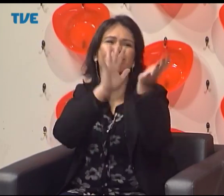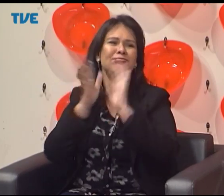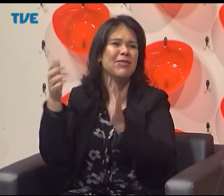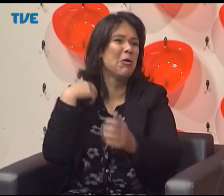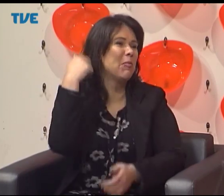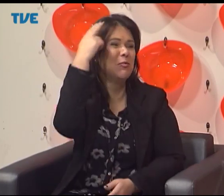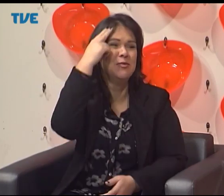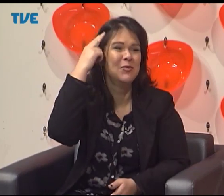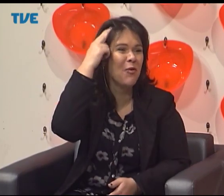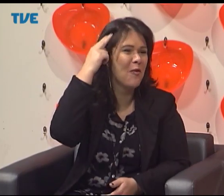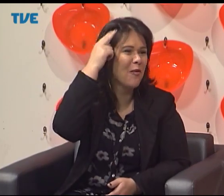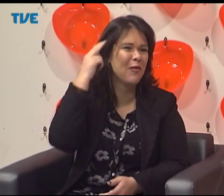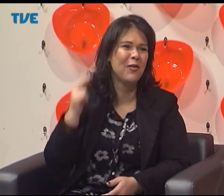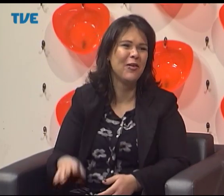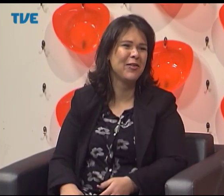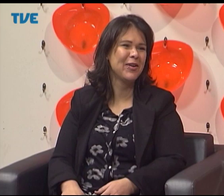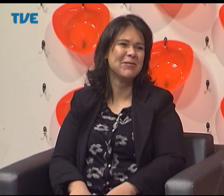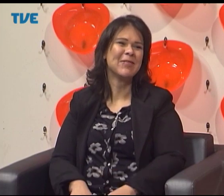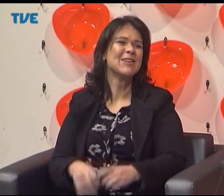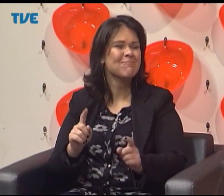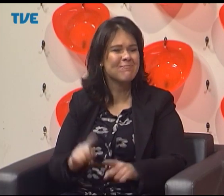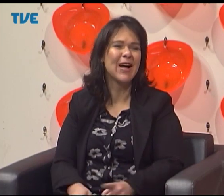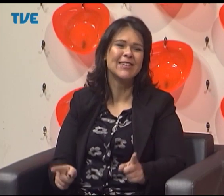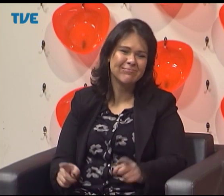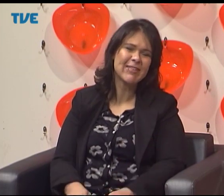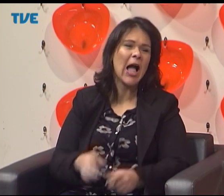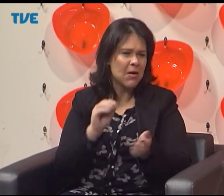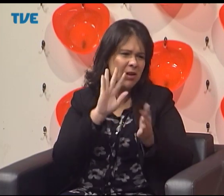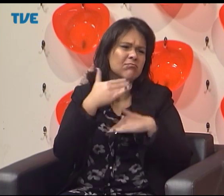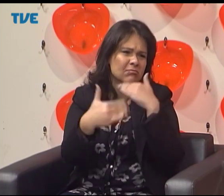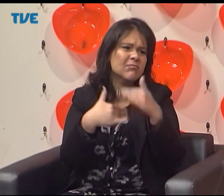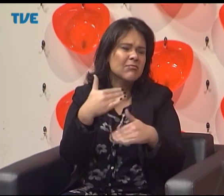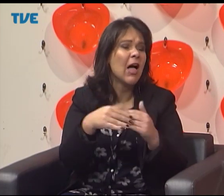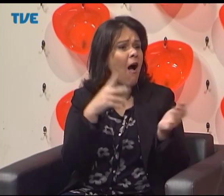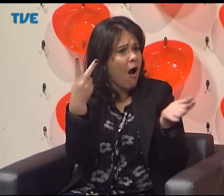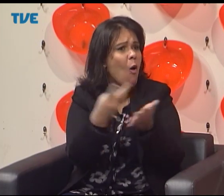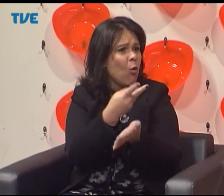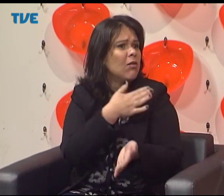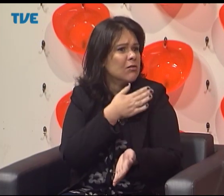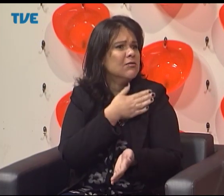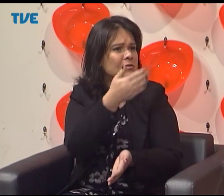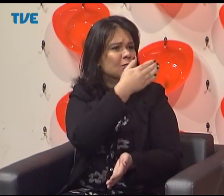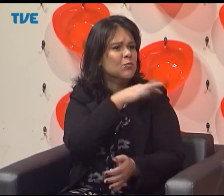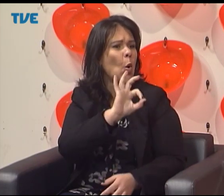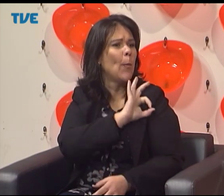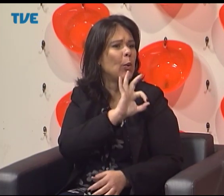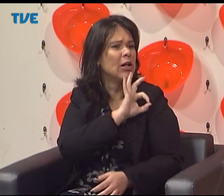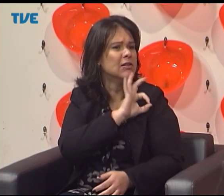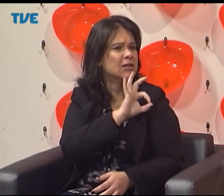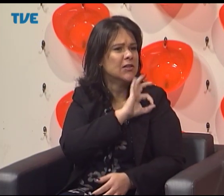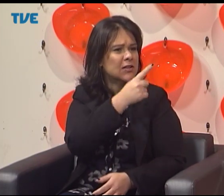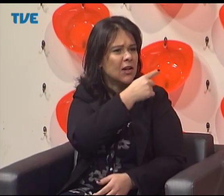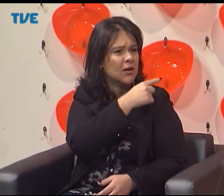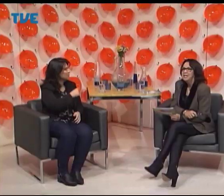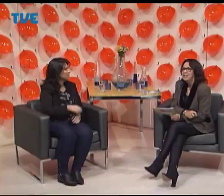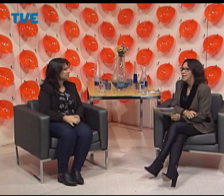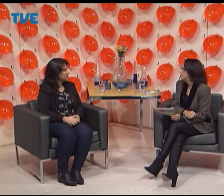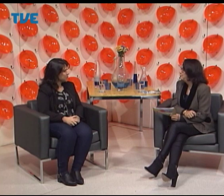banco e alguém sinaliza comigo, chego numa loja e alguém sinaliza comigo. Isso é um sonho, isso é um sonho. Mas pode ser realidade, não